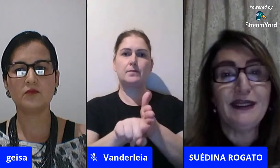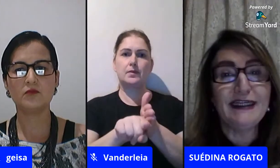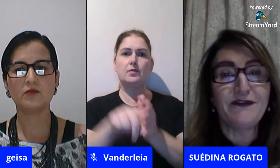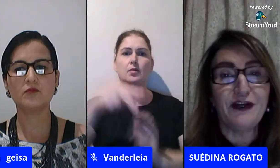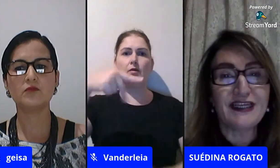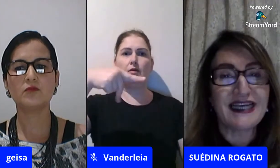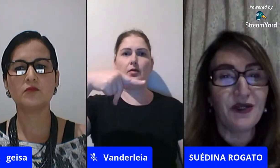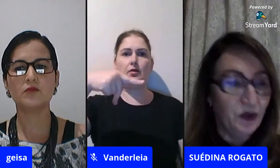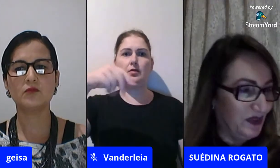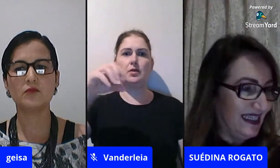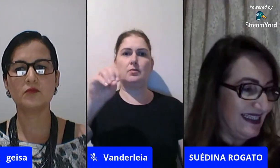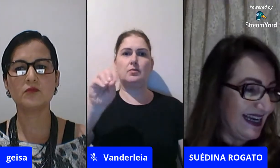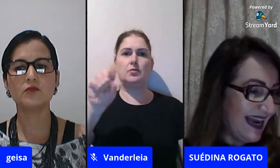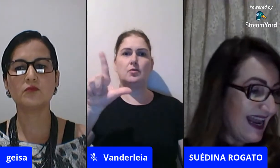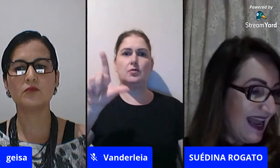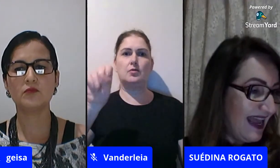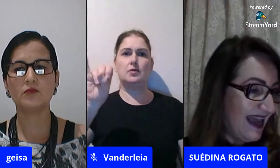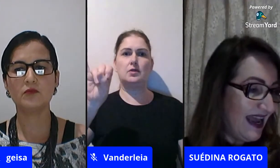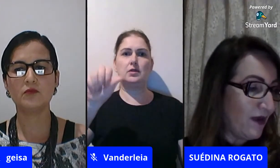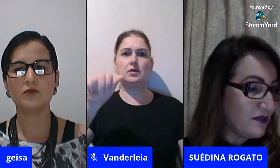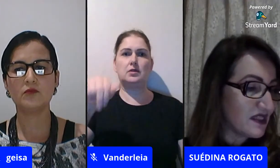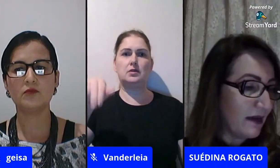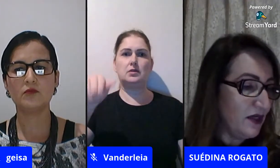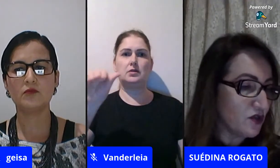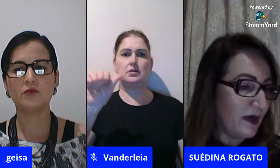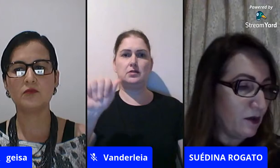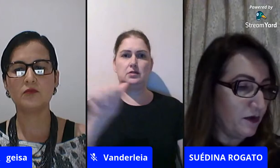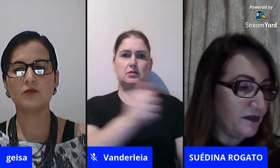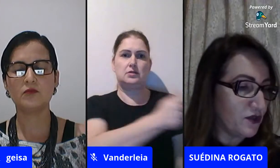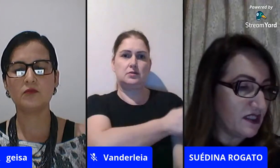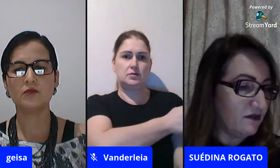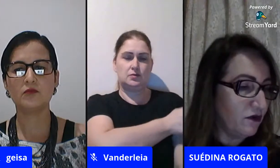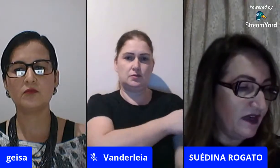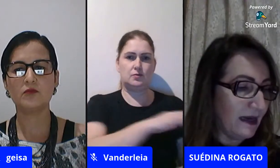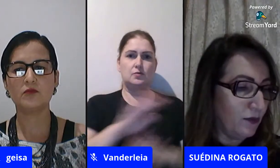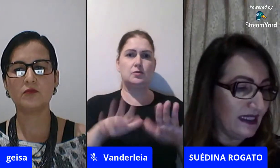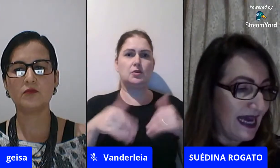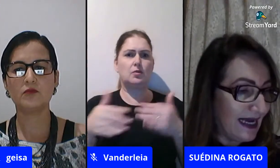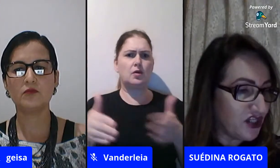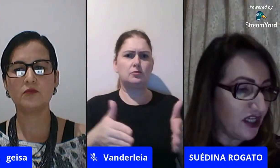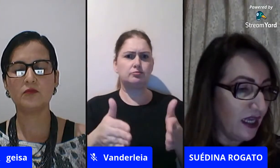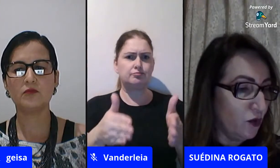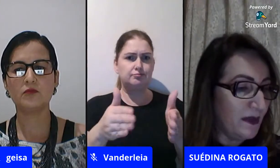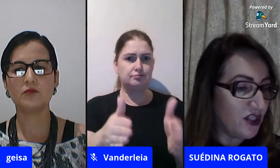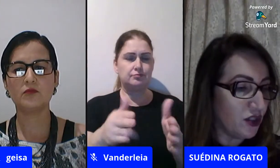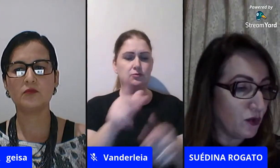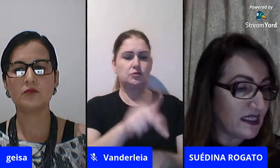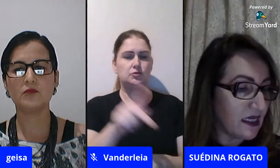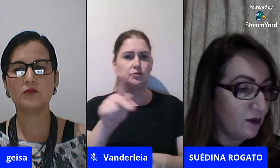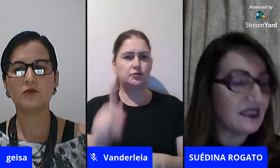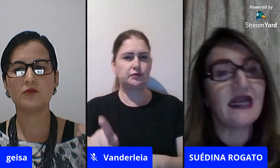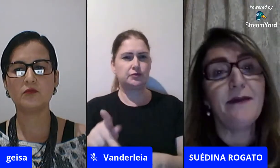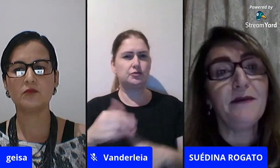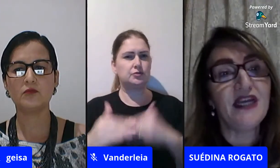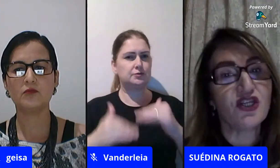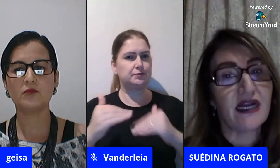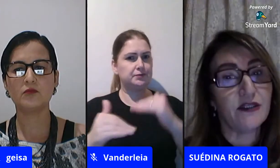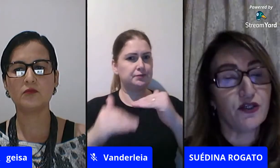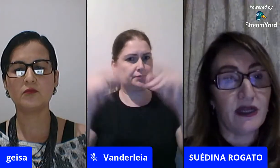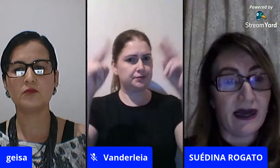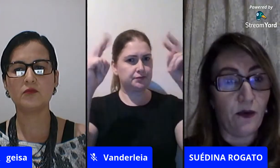acho que a Poliana que foi nossa aluna né quais os caminhos para o professor desenvolver abordagem em uma instituição